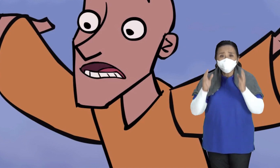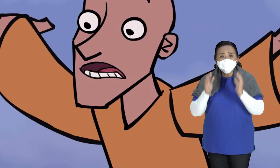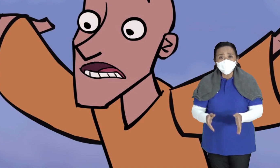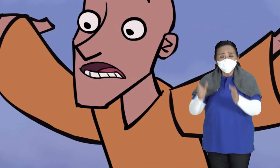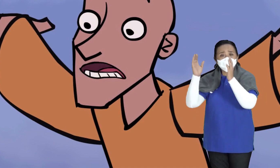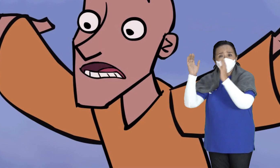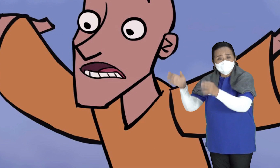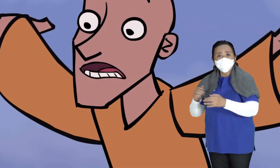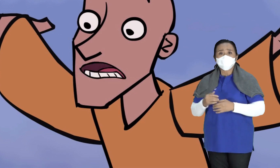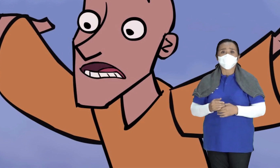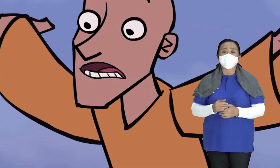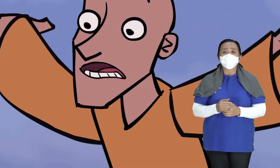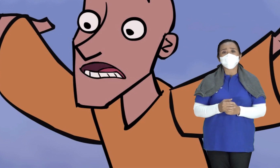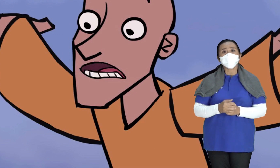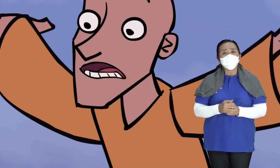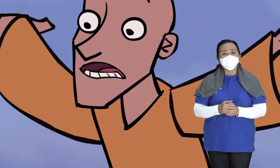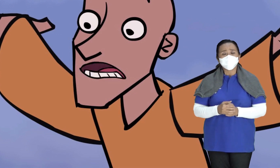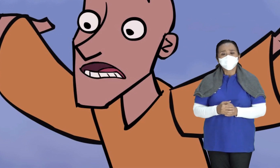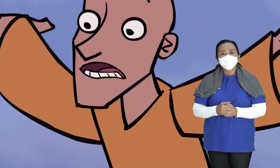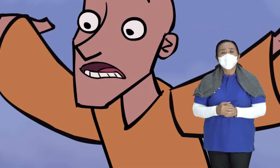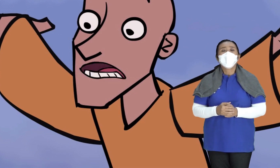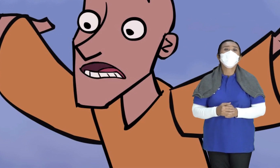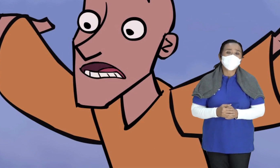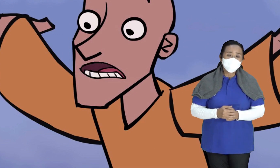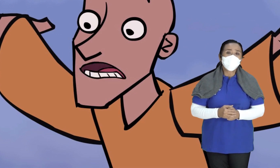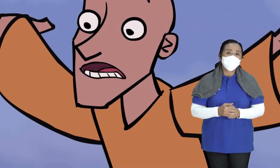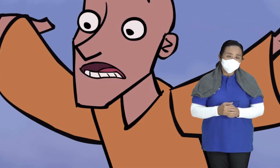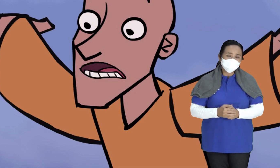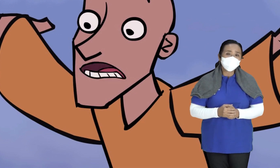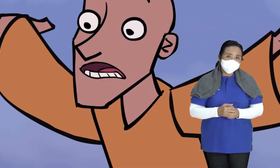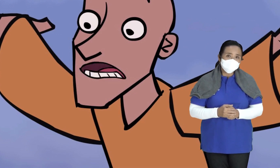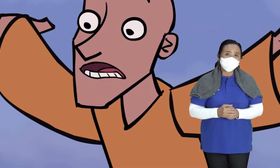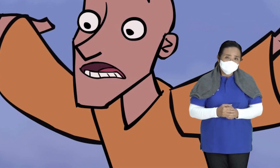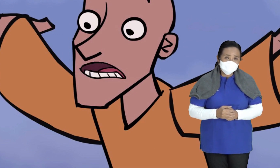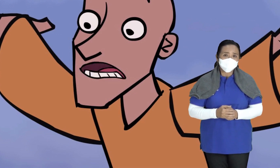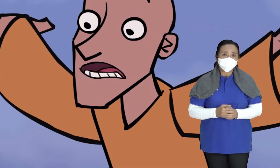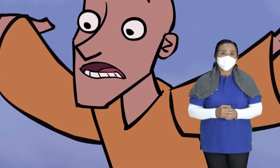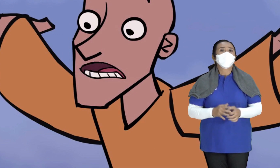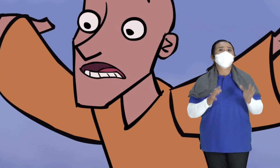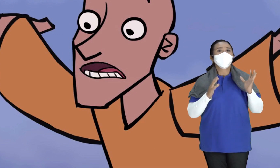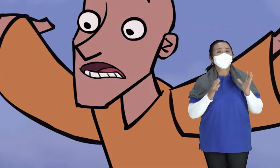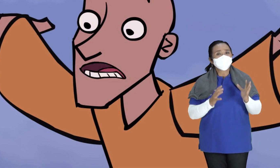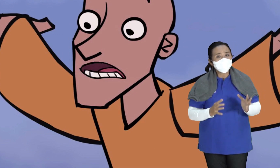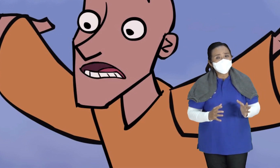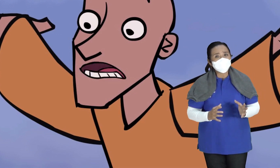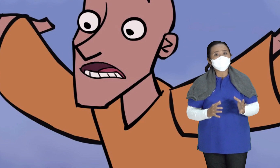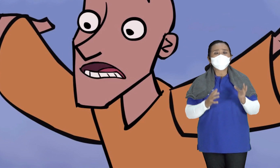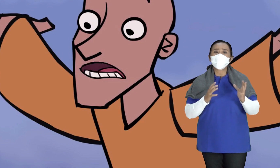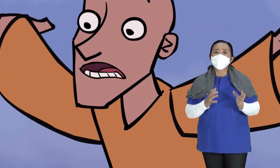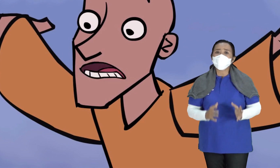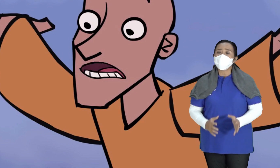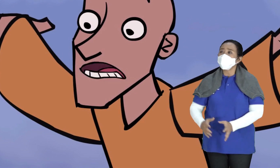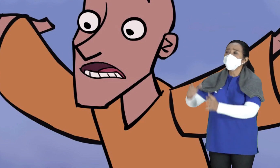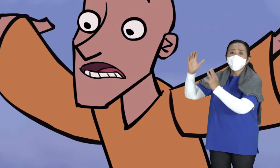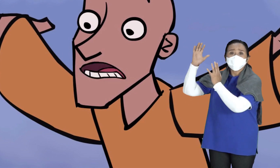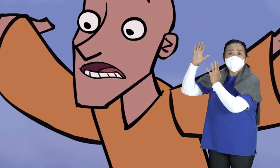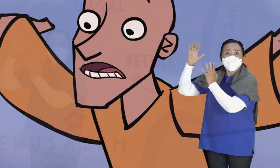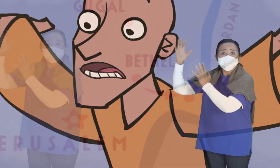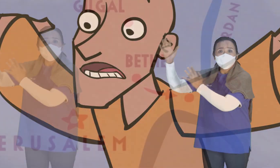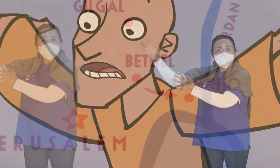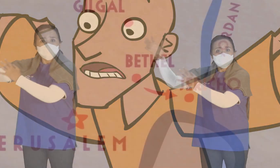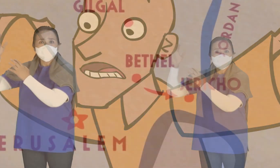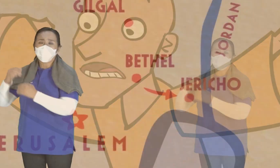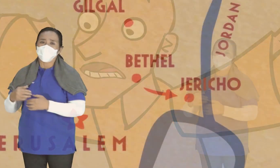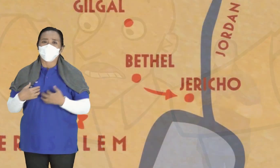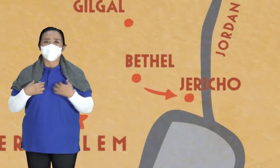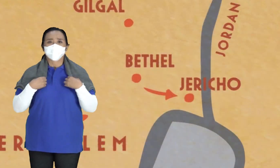Menyertai Yeriko ikut denganmu Ke kota Yeriko Oke baik Kita pergi sama-sama Akhirnya mereka Berjalan lagi bersama Menuju kota